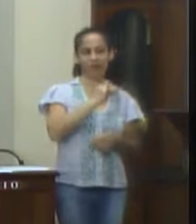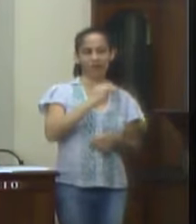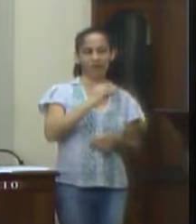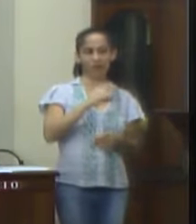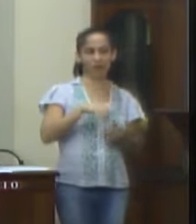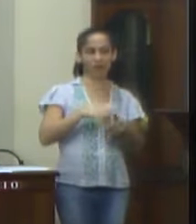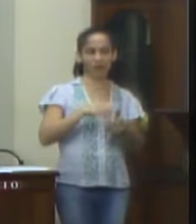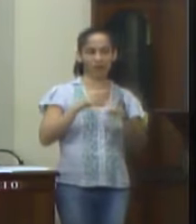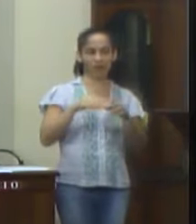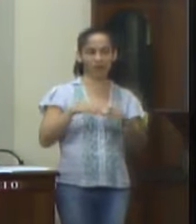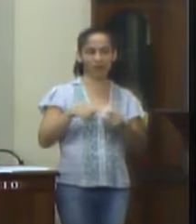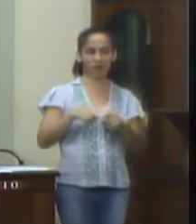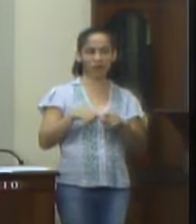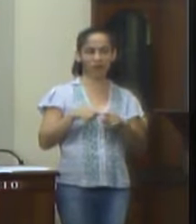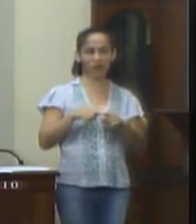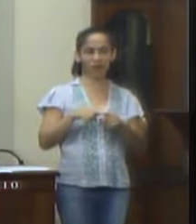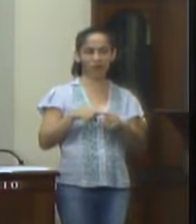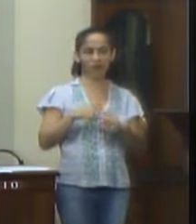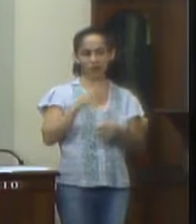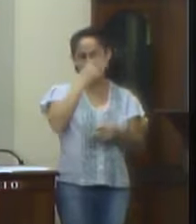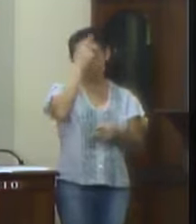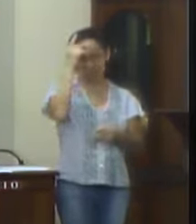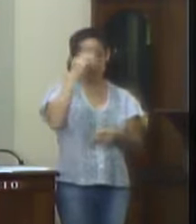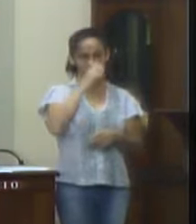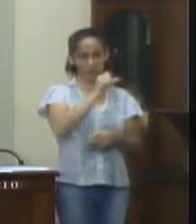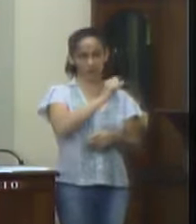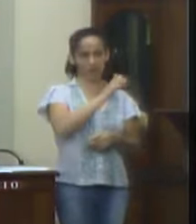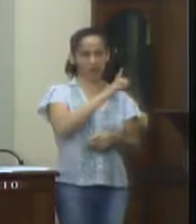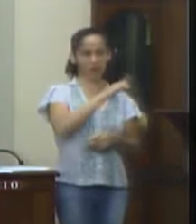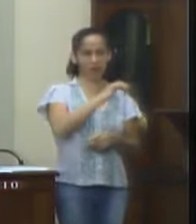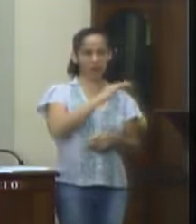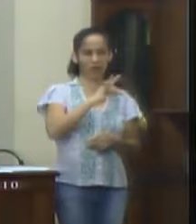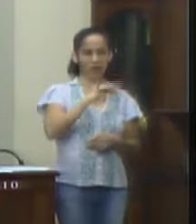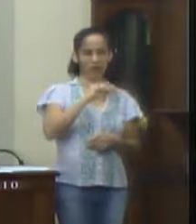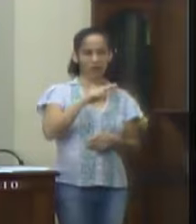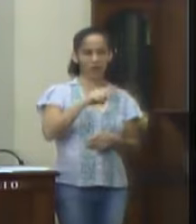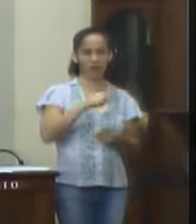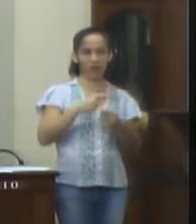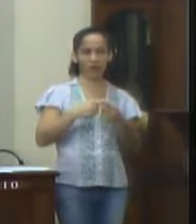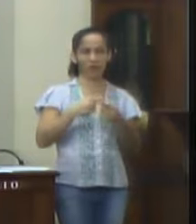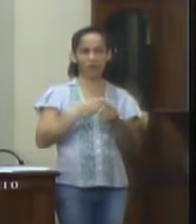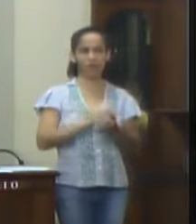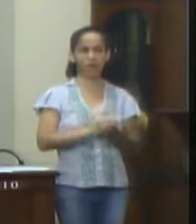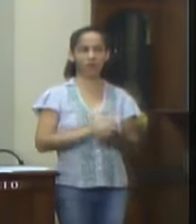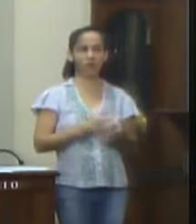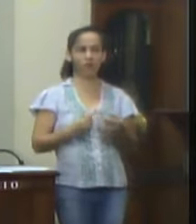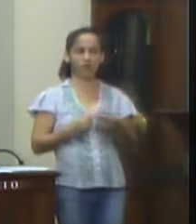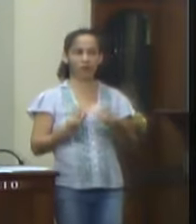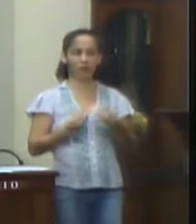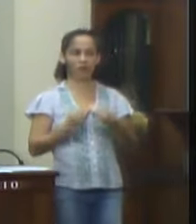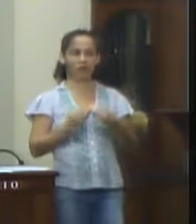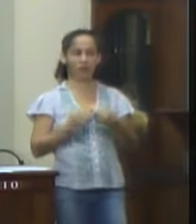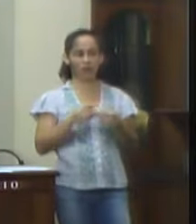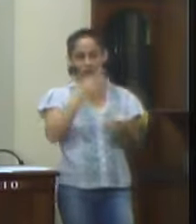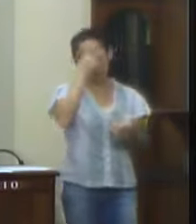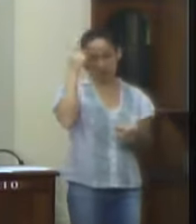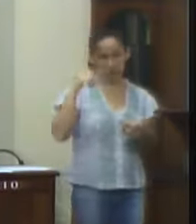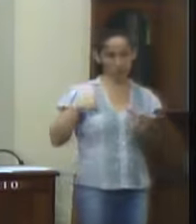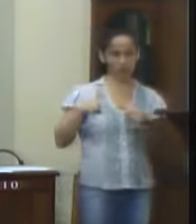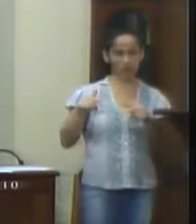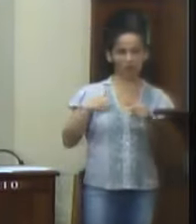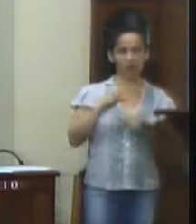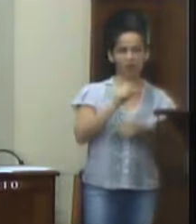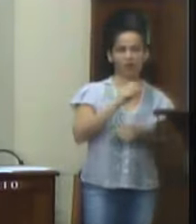concursados, também para os seletistas. Justificativa. Visto que os funcionários denominados